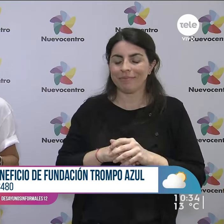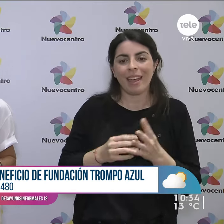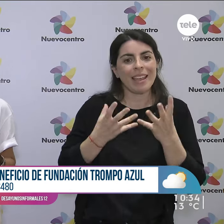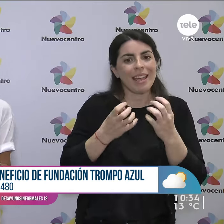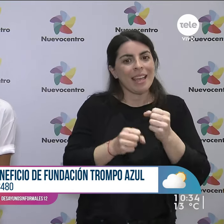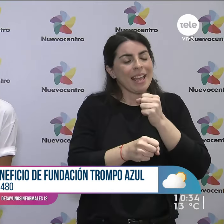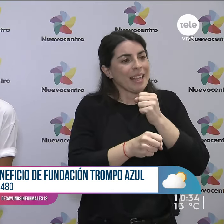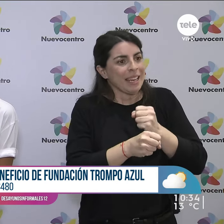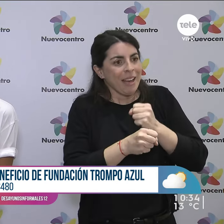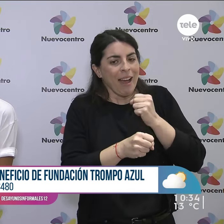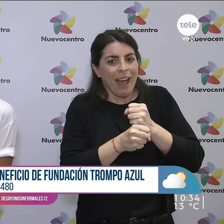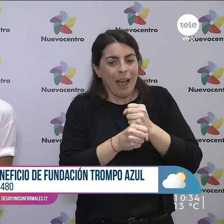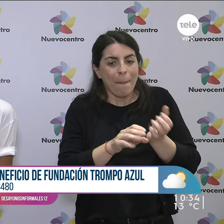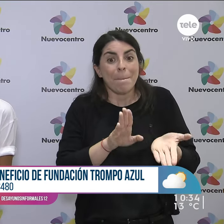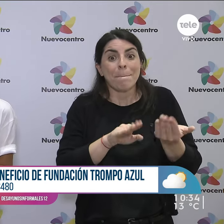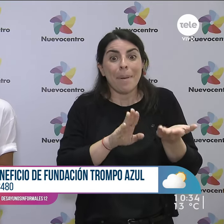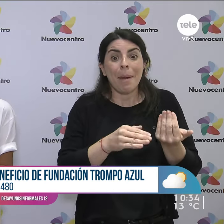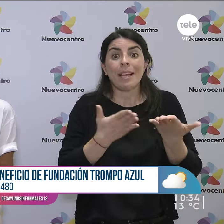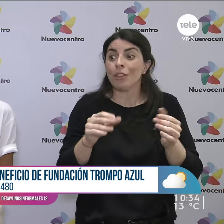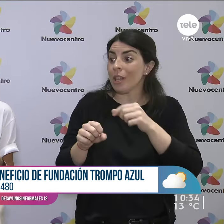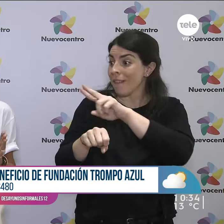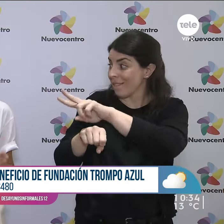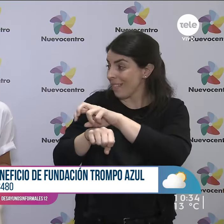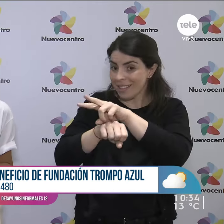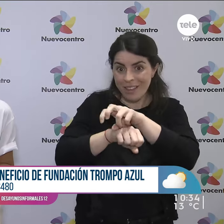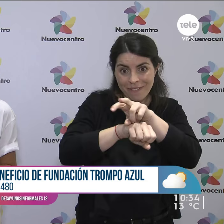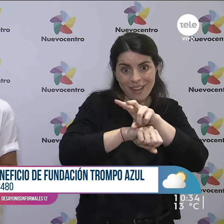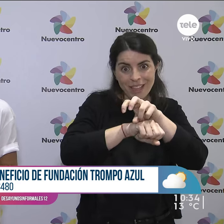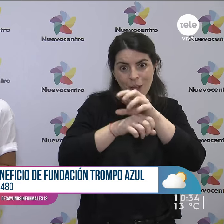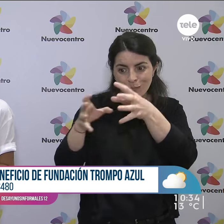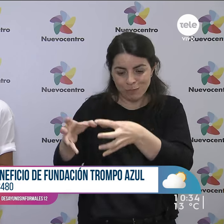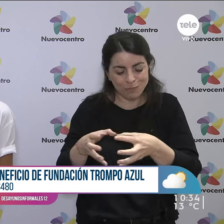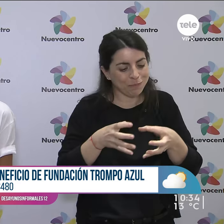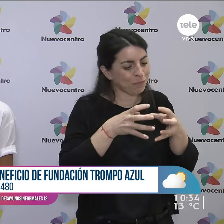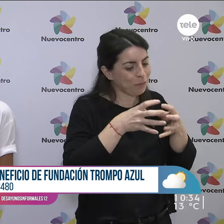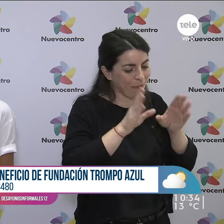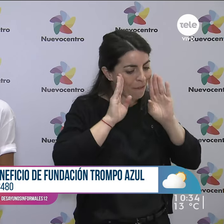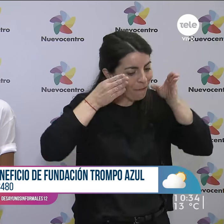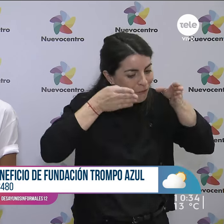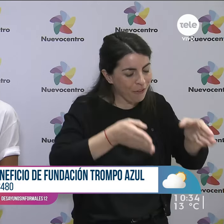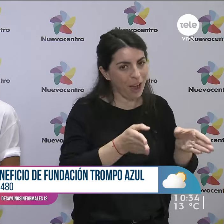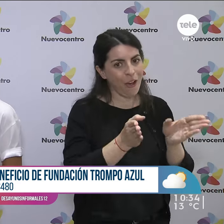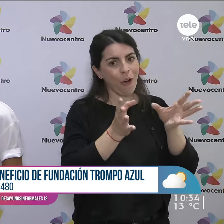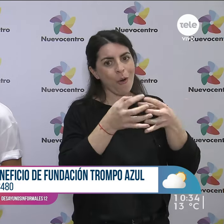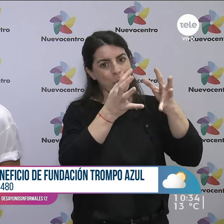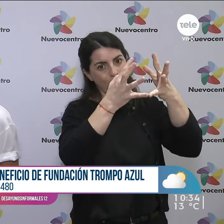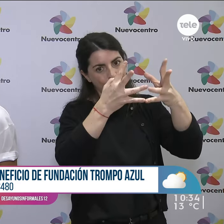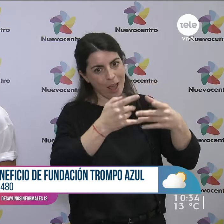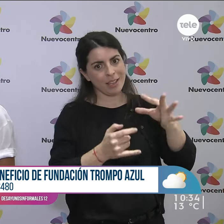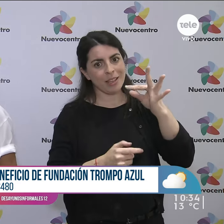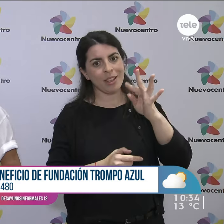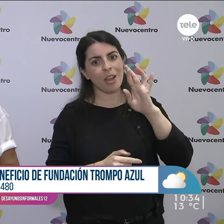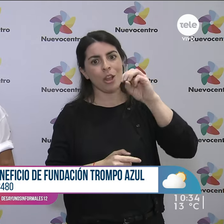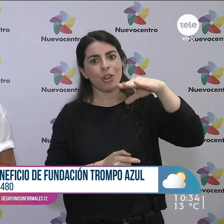Por lo tanto, todo va a ir a colaborar, toda la recaudación de las remeras va a colaborar con la ampliación y el crecimiento de Trompo Azul.